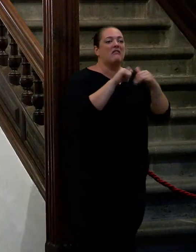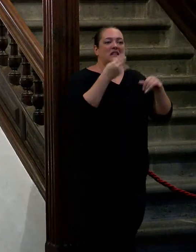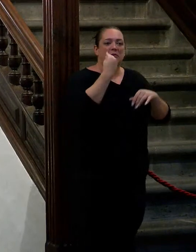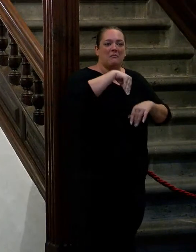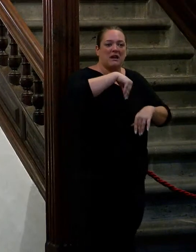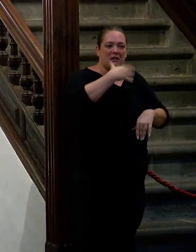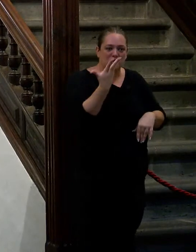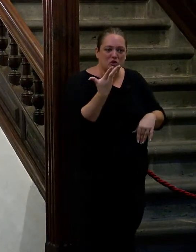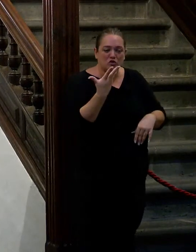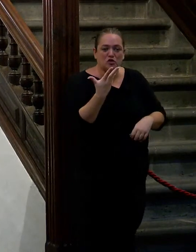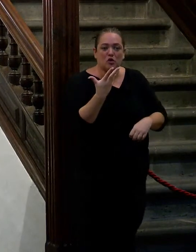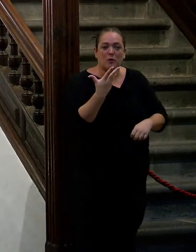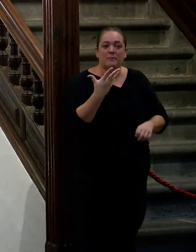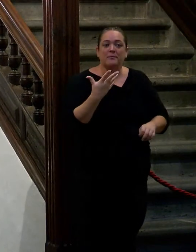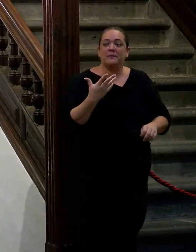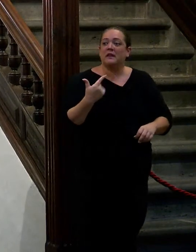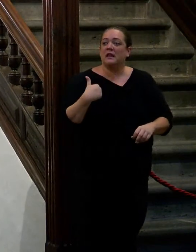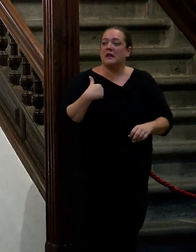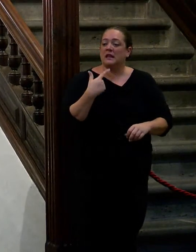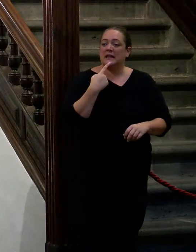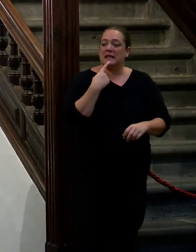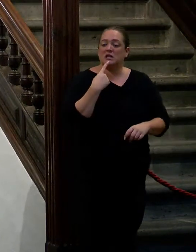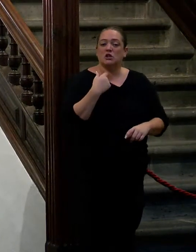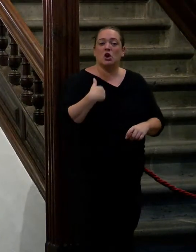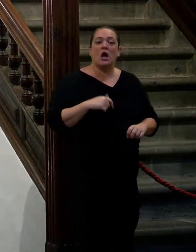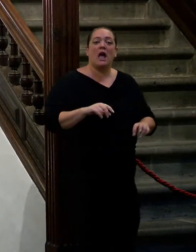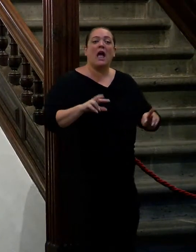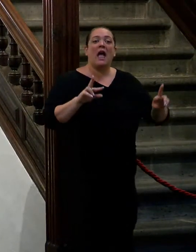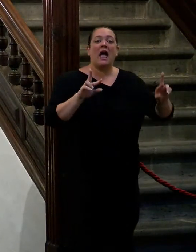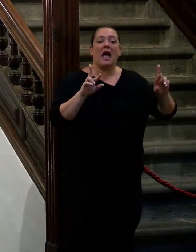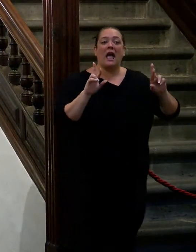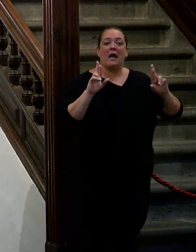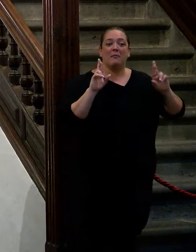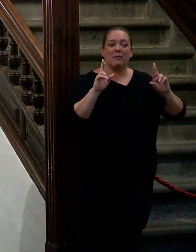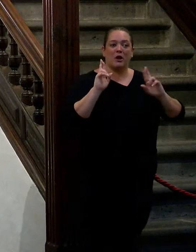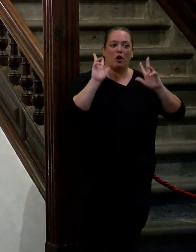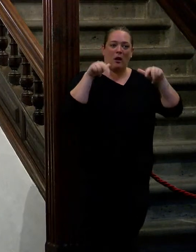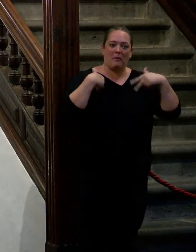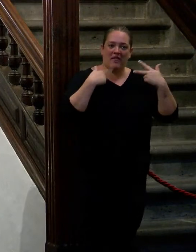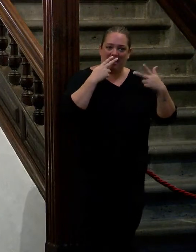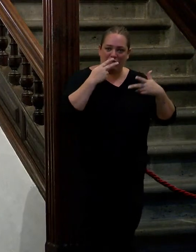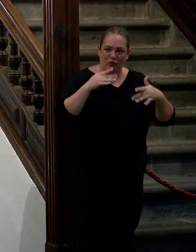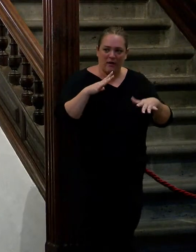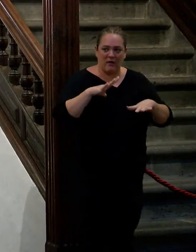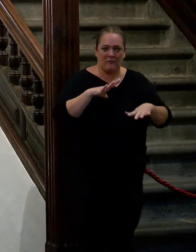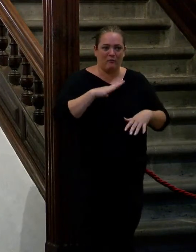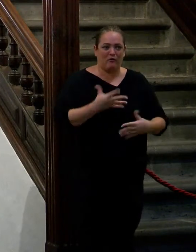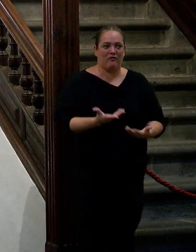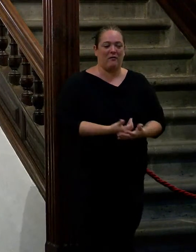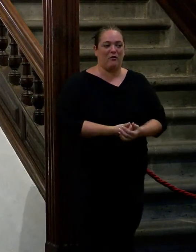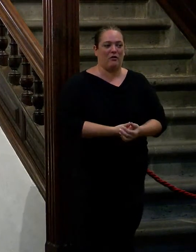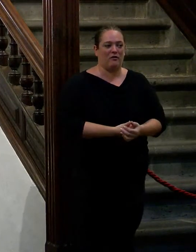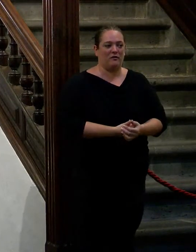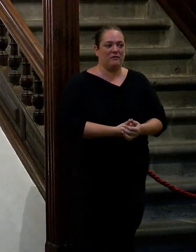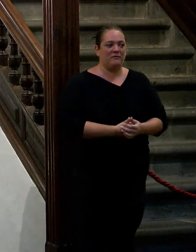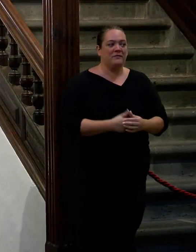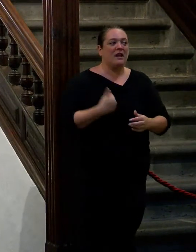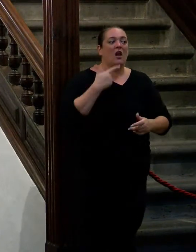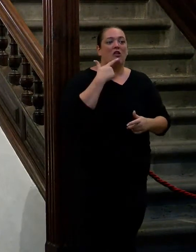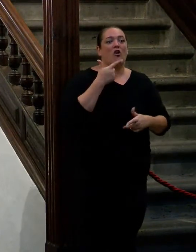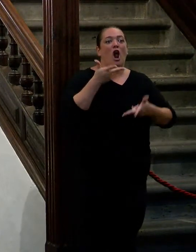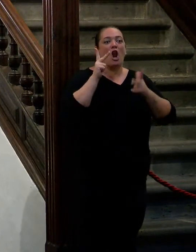bueno y me dicho que aquí van a hacer un hotel espero que dejen fumar por favor lo digo antes de que lo hagan hotel